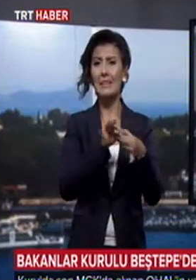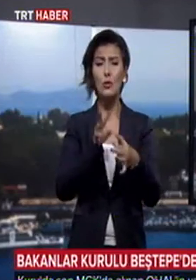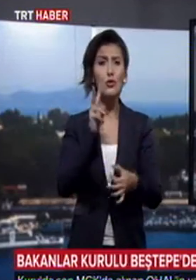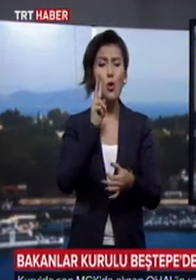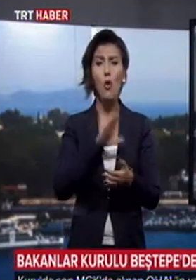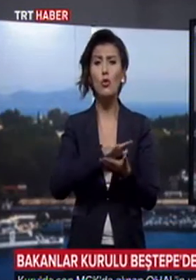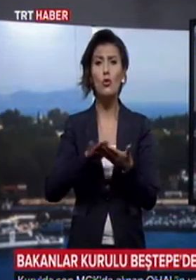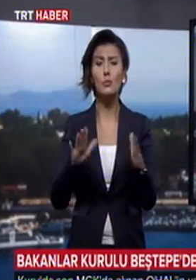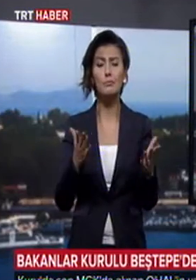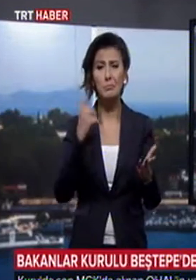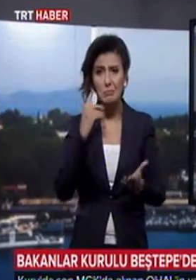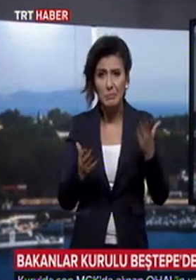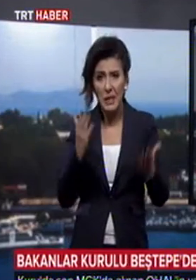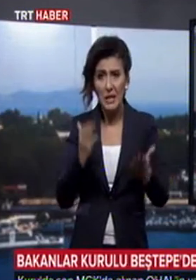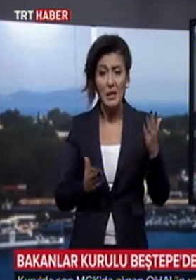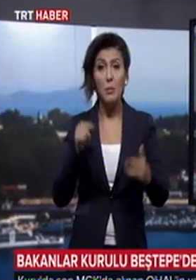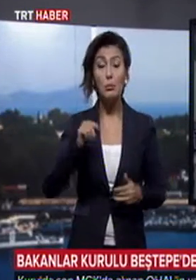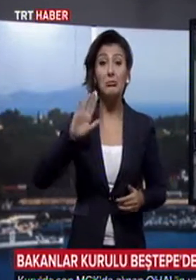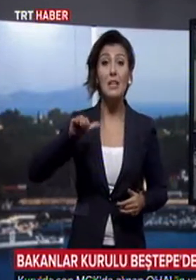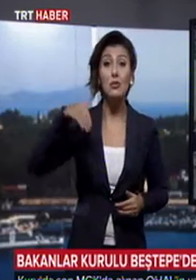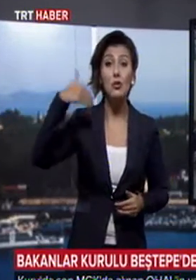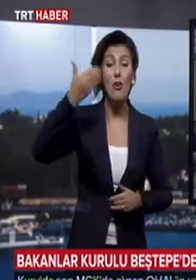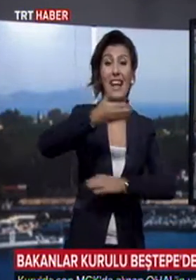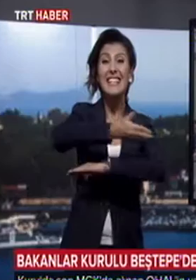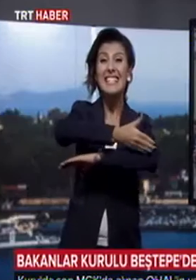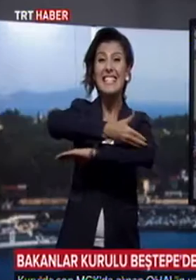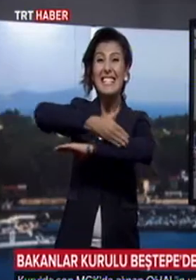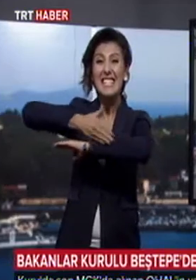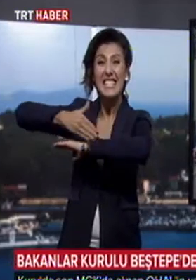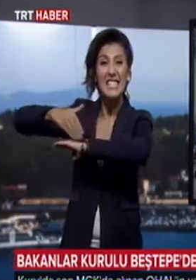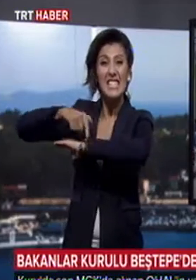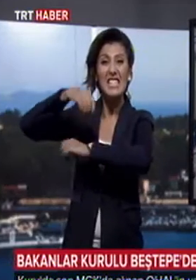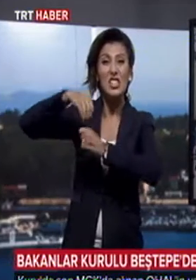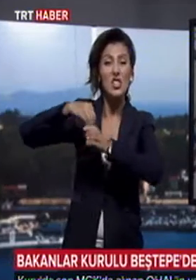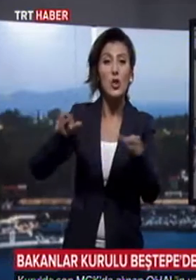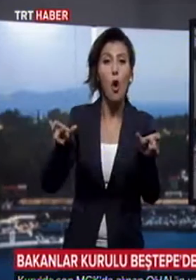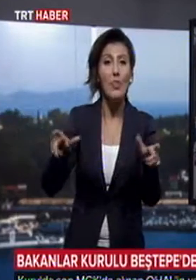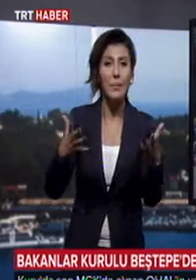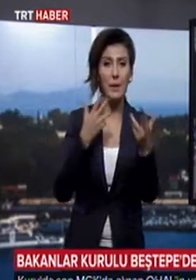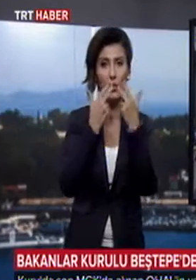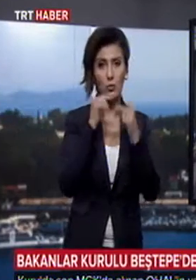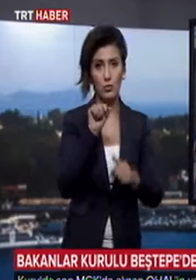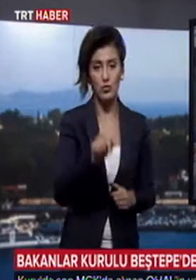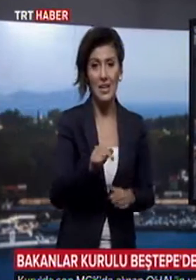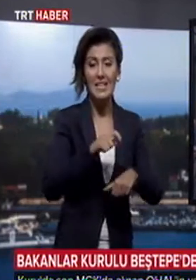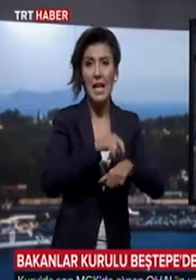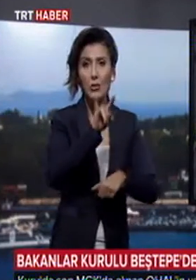son durum değerlendirilecek ve bundan sonra sınır boyunda alınacak önlemler konuşulacak. Saat 14'te